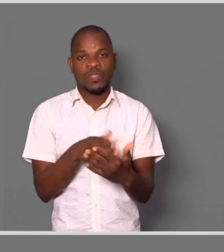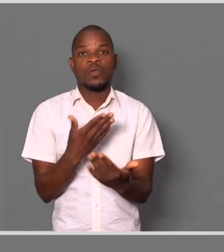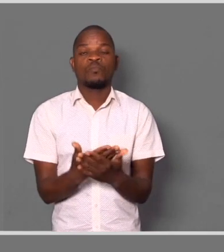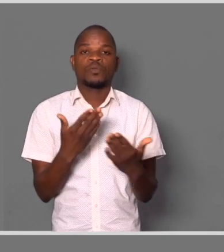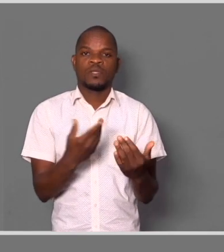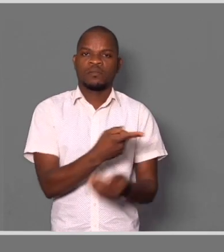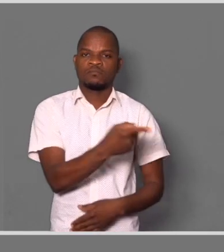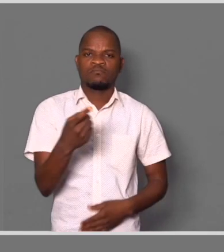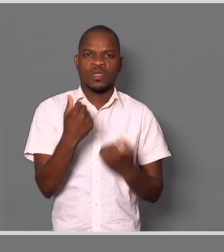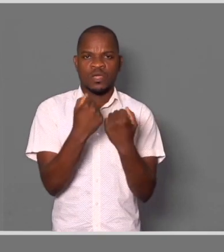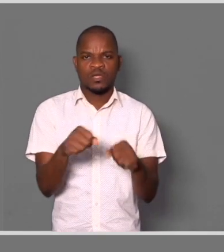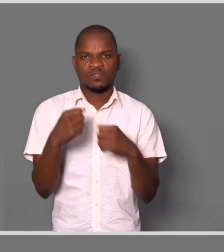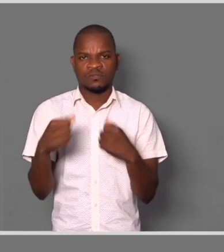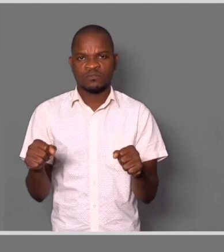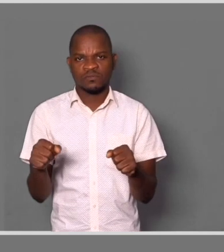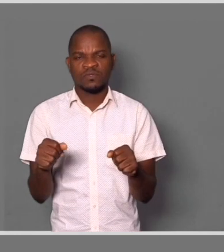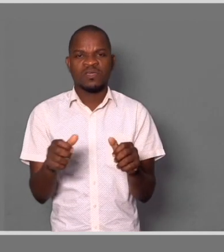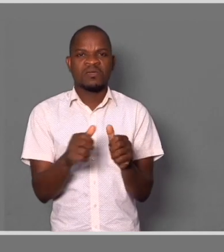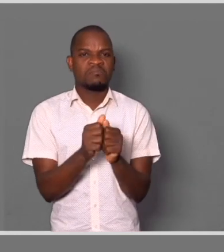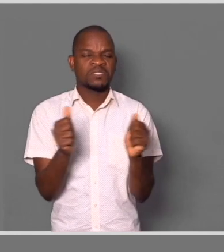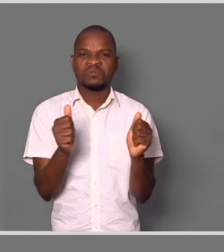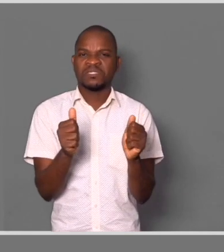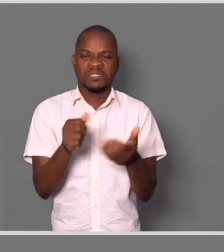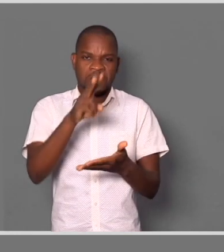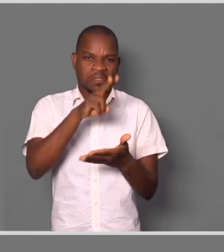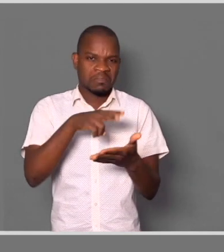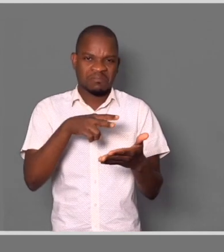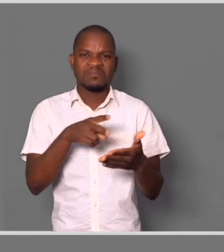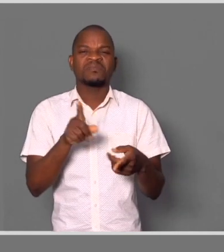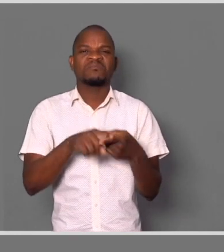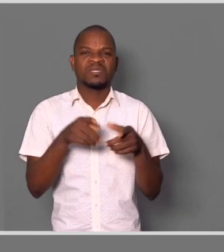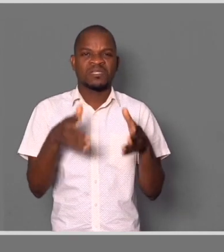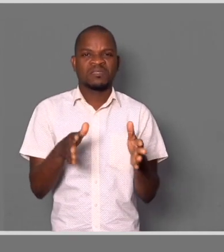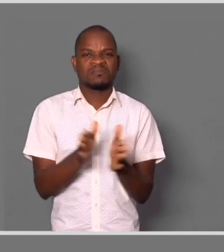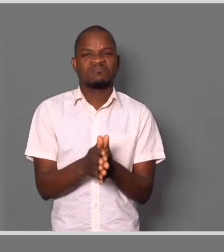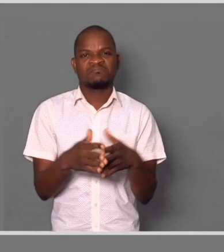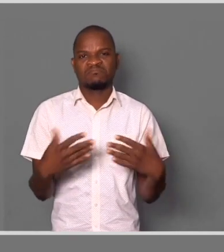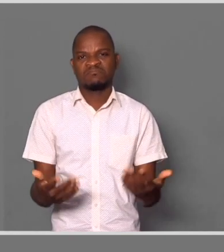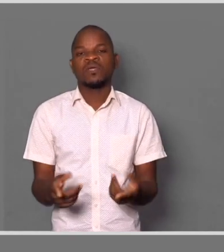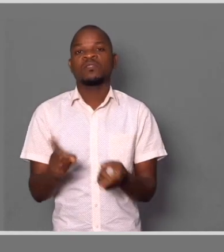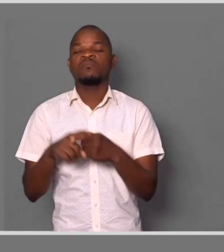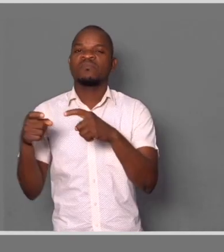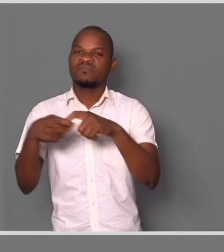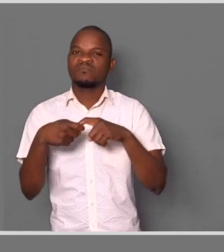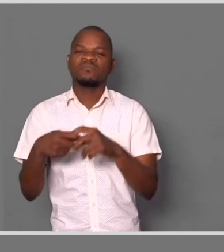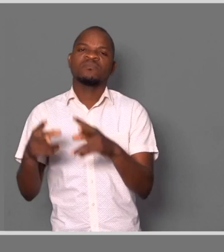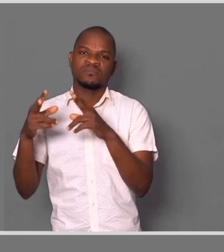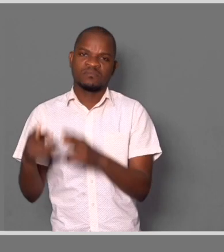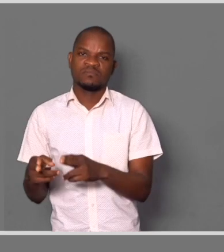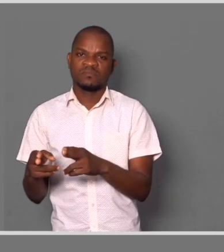têm muito baixo nível de literacia. Famílias têm muito baixo nível de literacia. E você quer trazer aqueles volumes